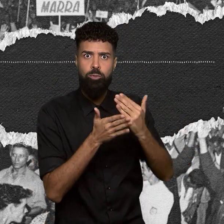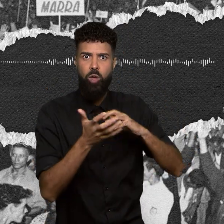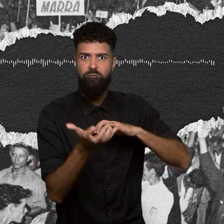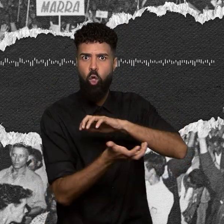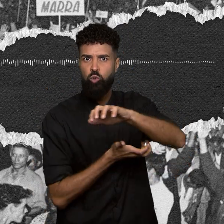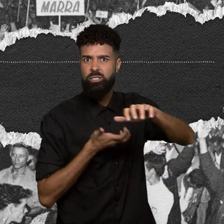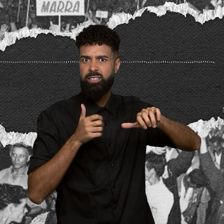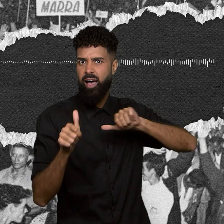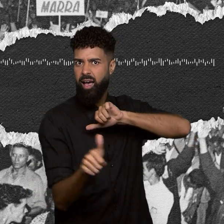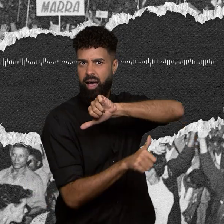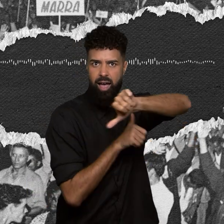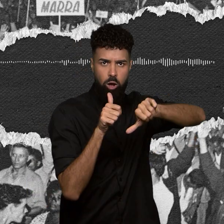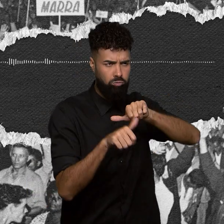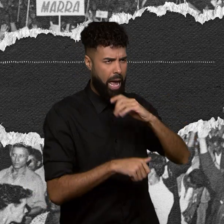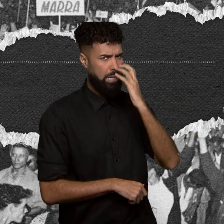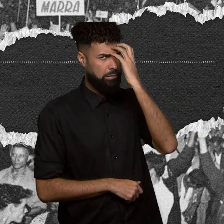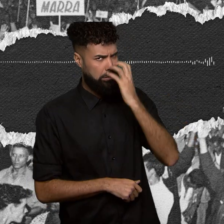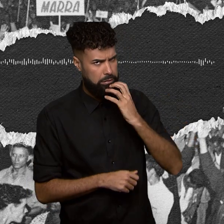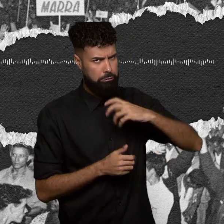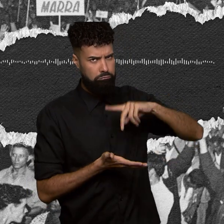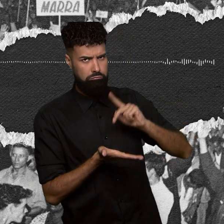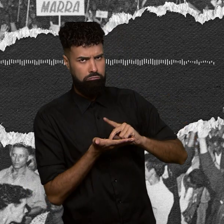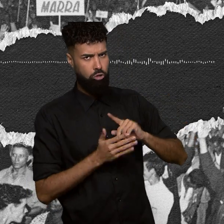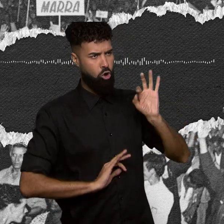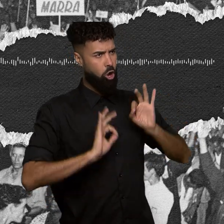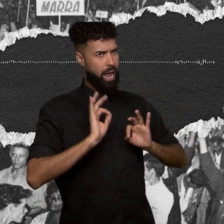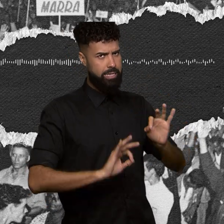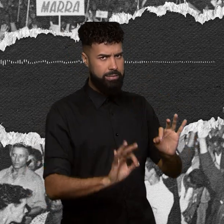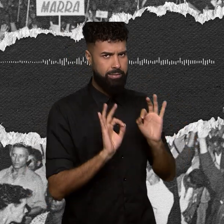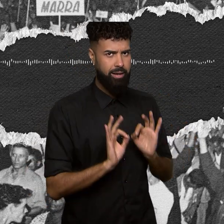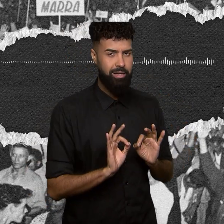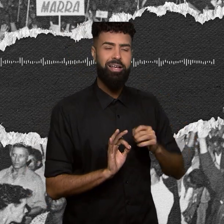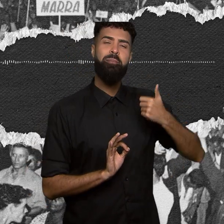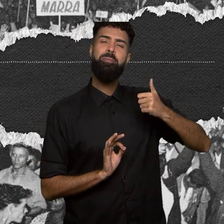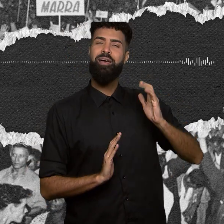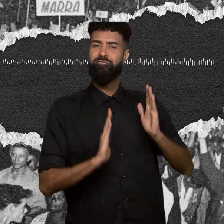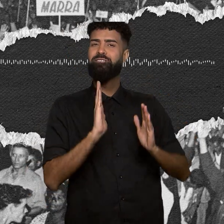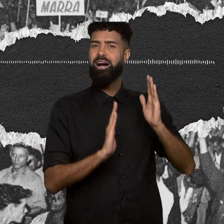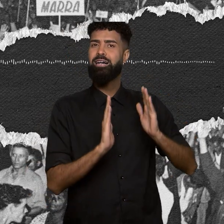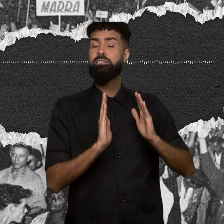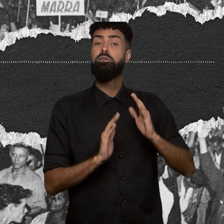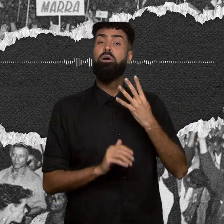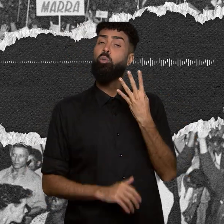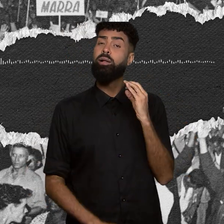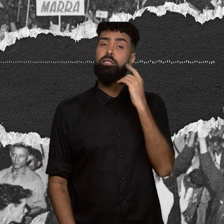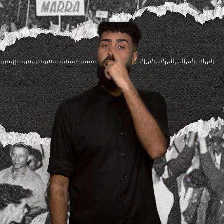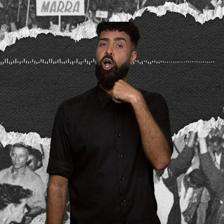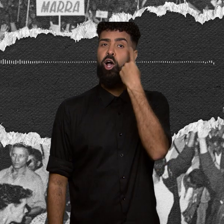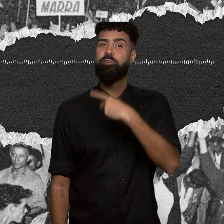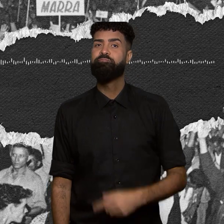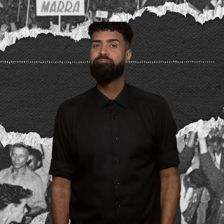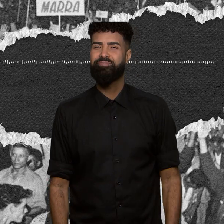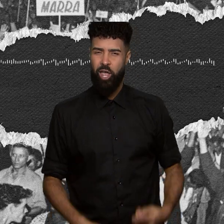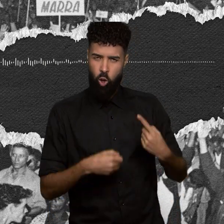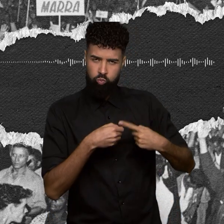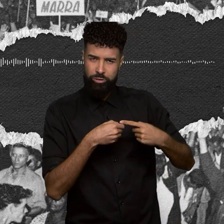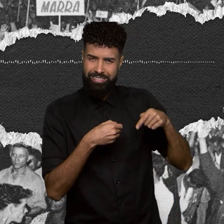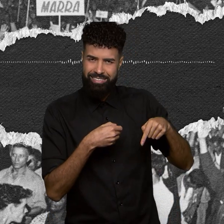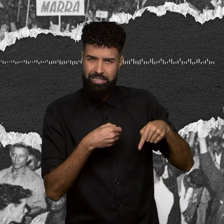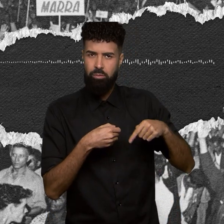verdade, séria, bem organizada. Sua primeira fase durou apenas 40 horas. O município, a quase 200 quilômetros de Natal,